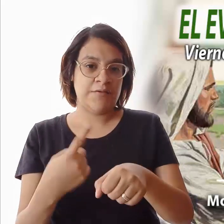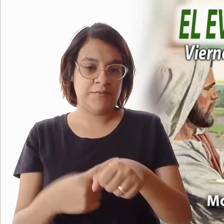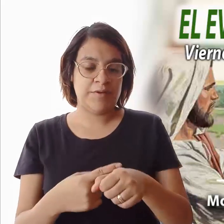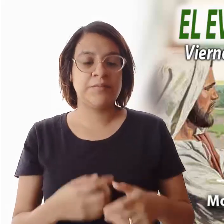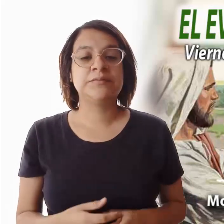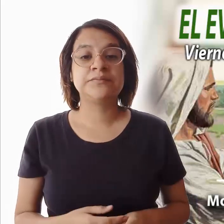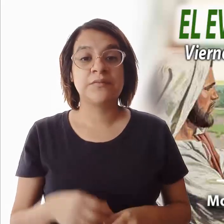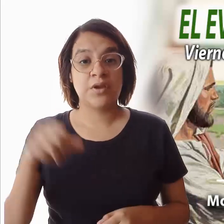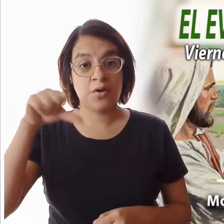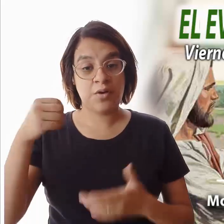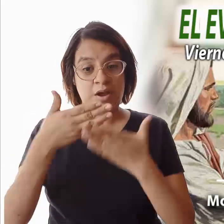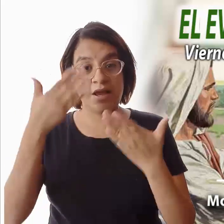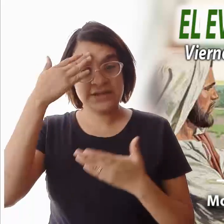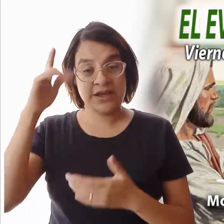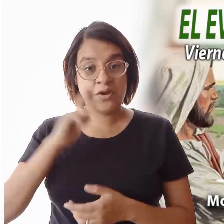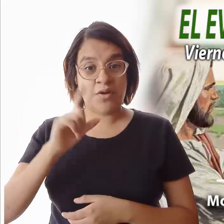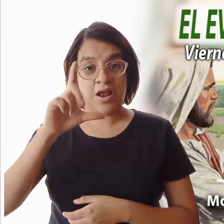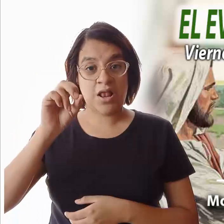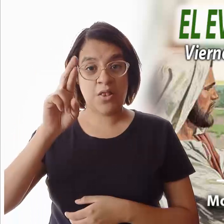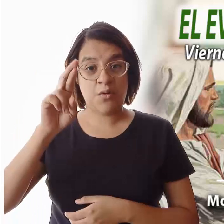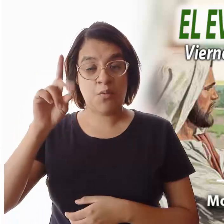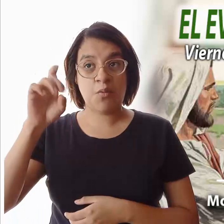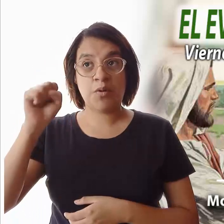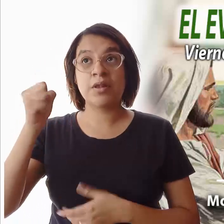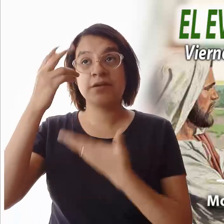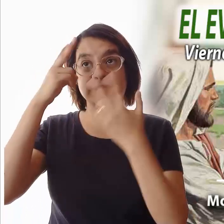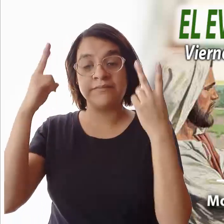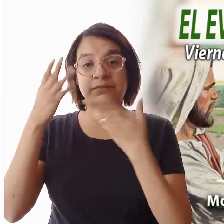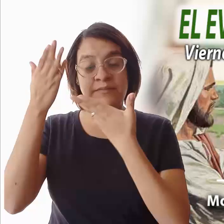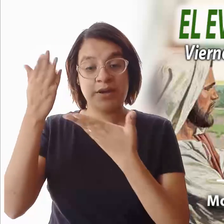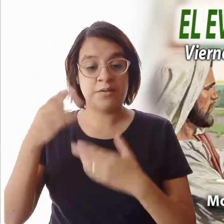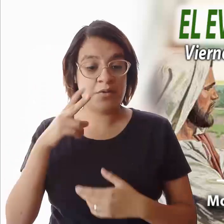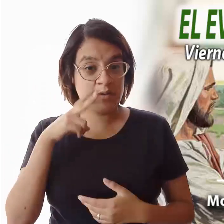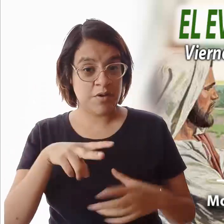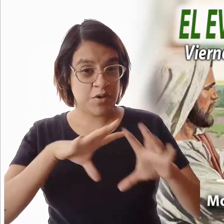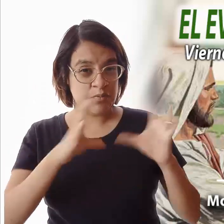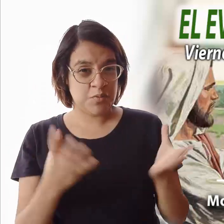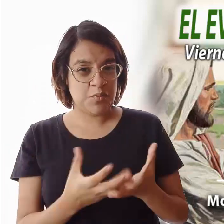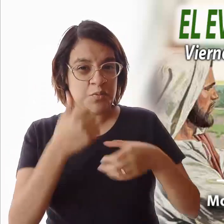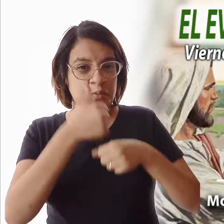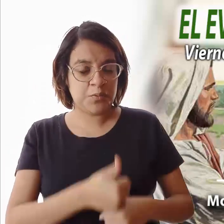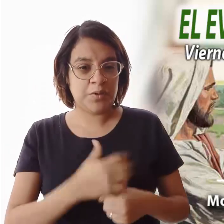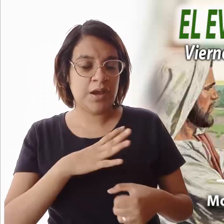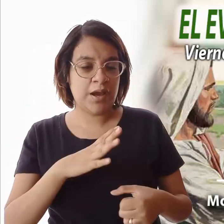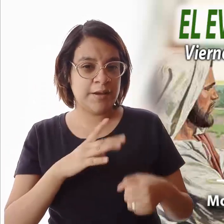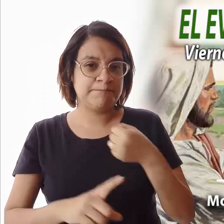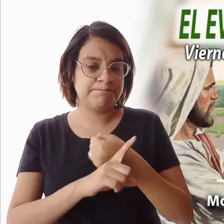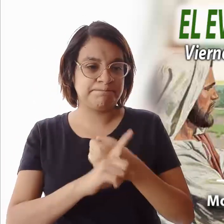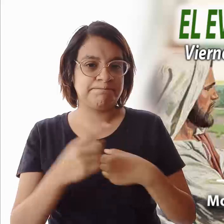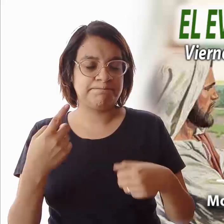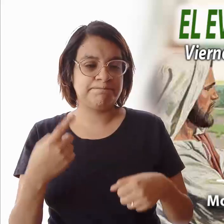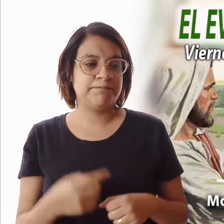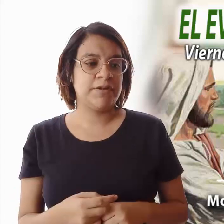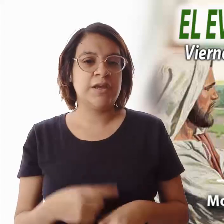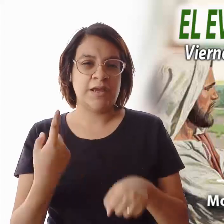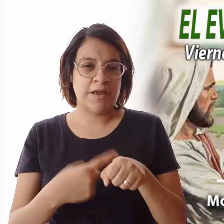en sus manos todos los dolores y sufrimientos del mundo, en este día nos hacemos sensibles y descubrimos el dolor de los